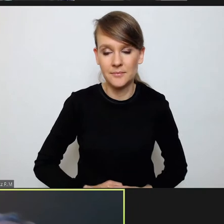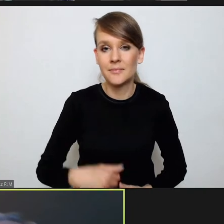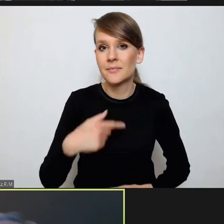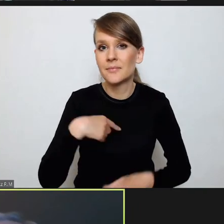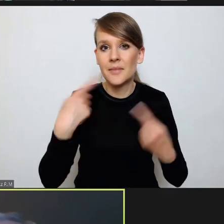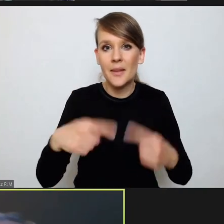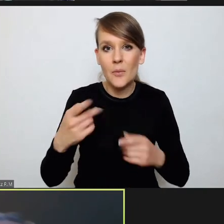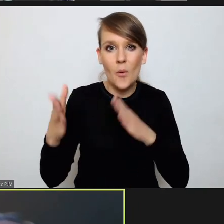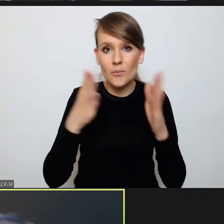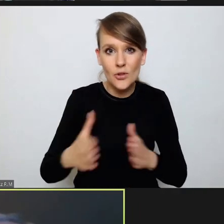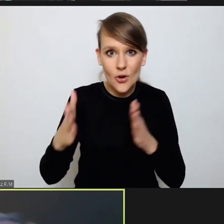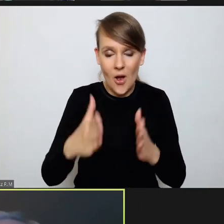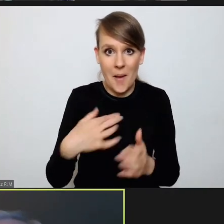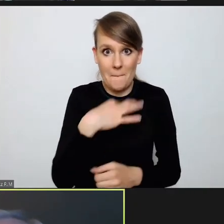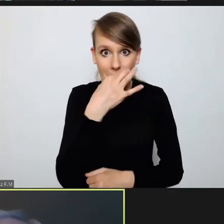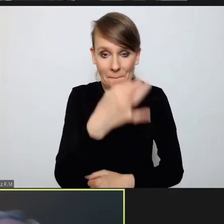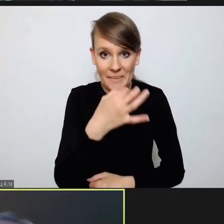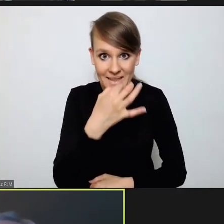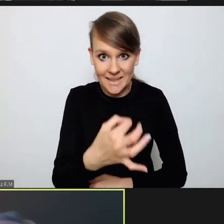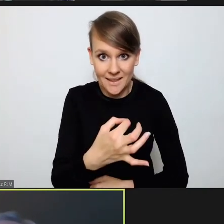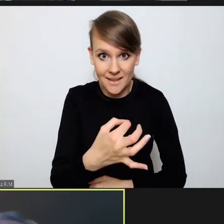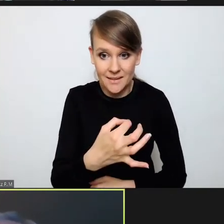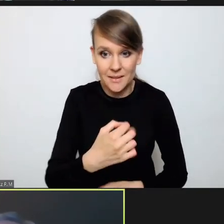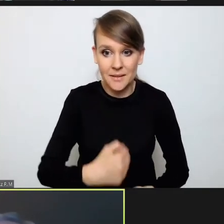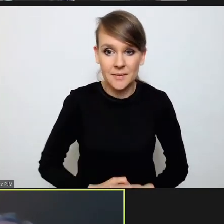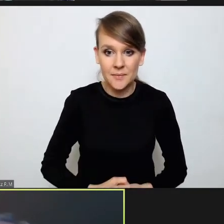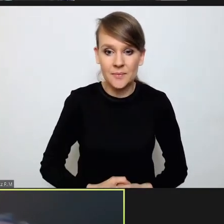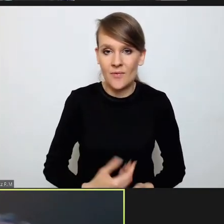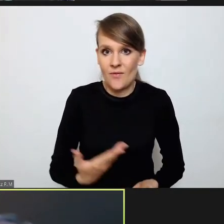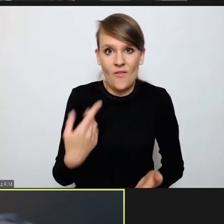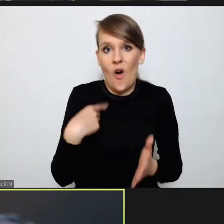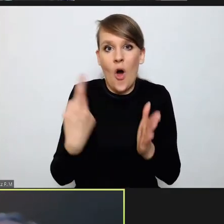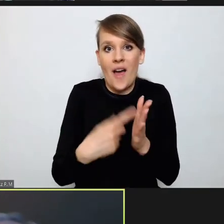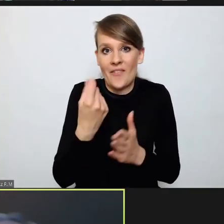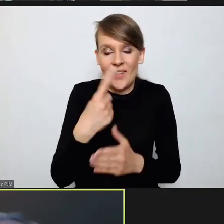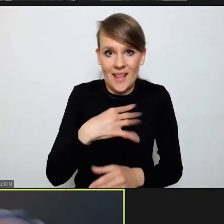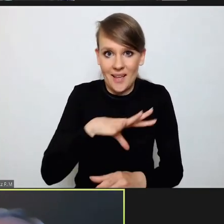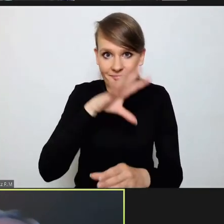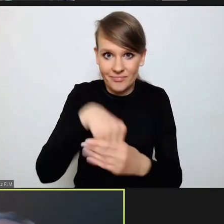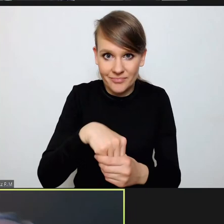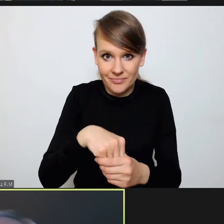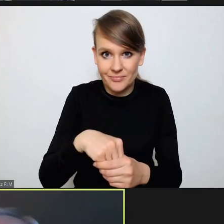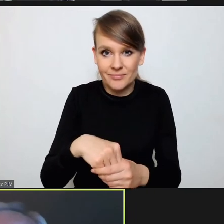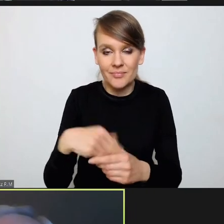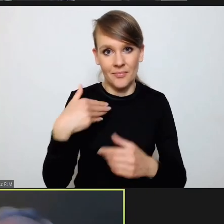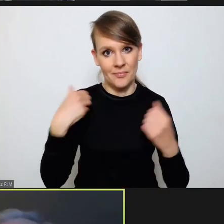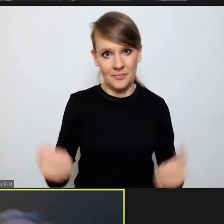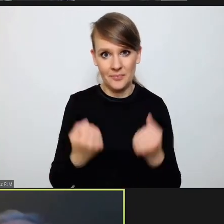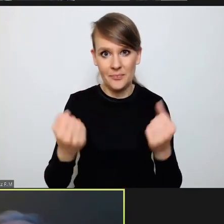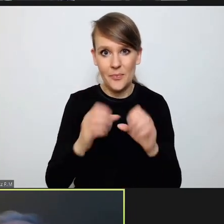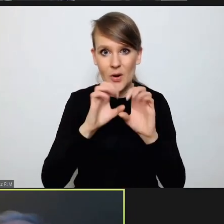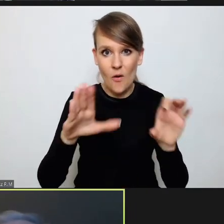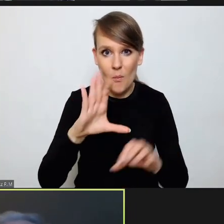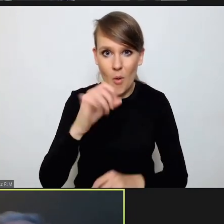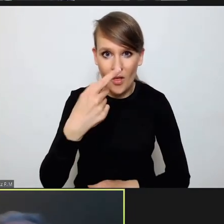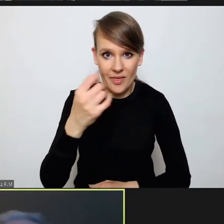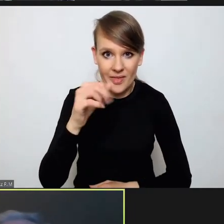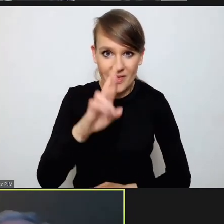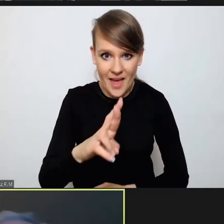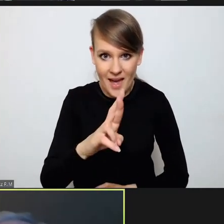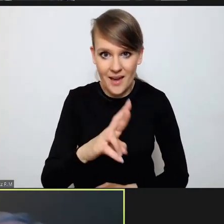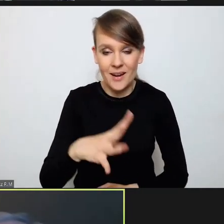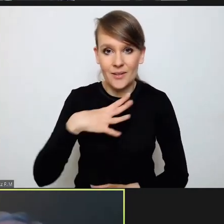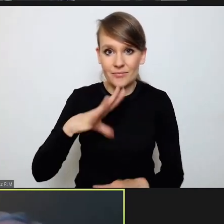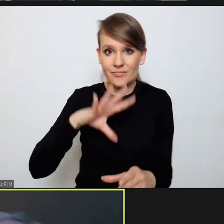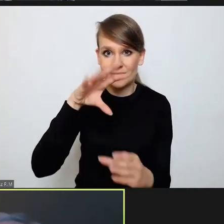zadawania pytań, bo w ostatniej chwili dołączyłem z inicjatywy pana profesora Bodnara do tego